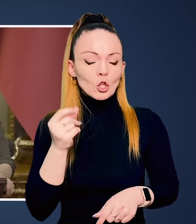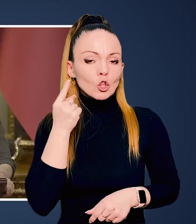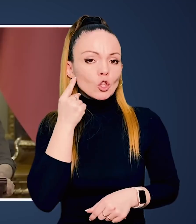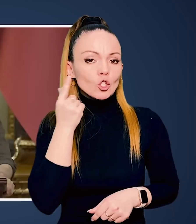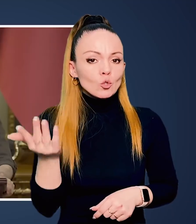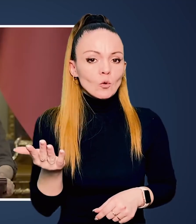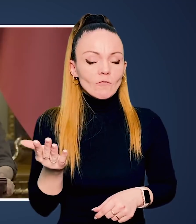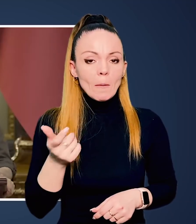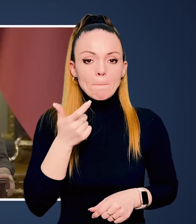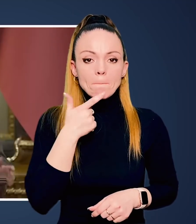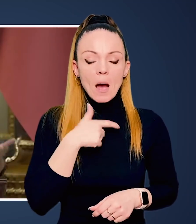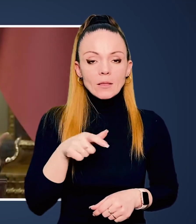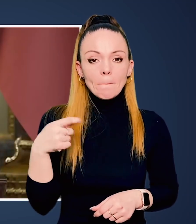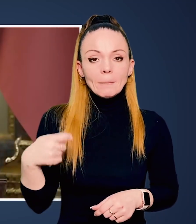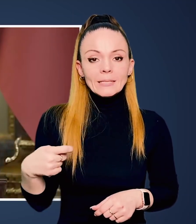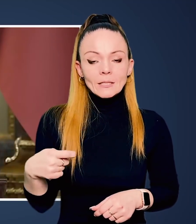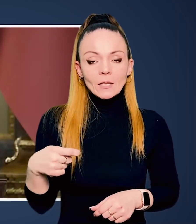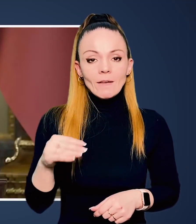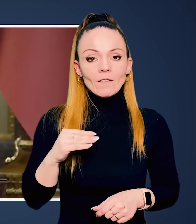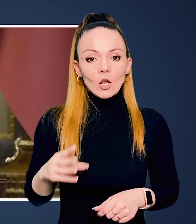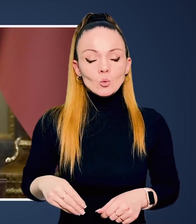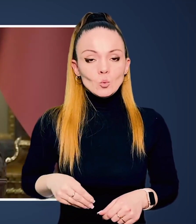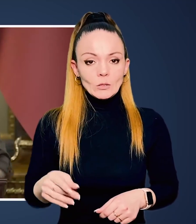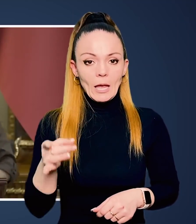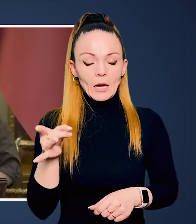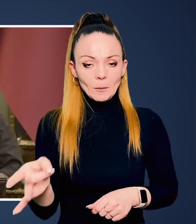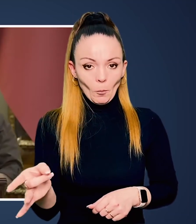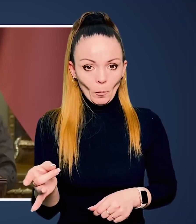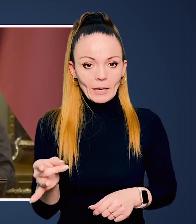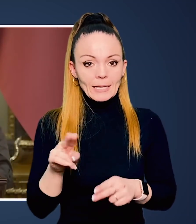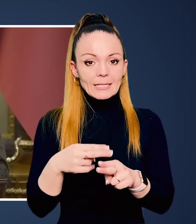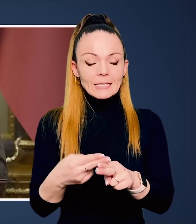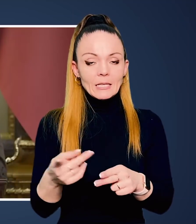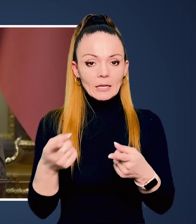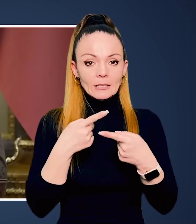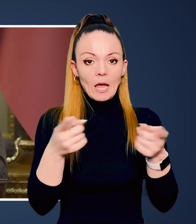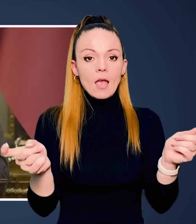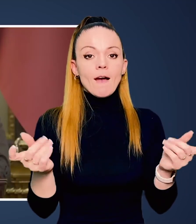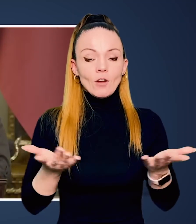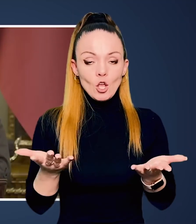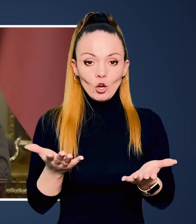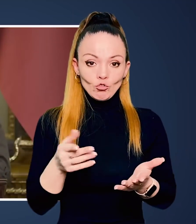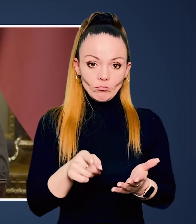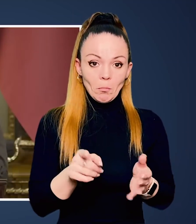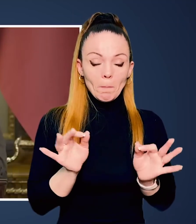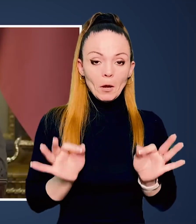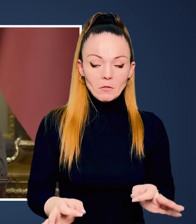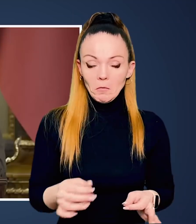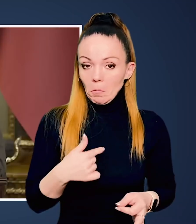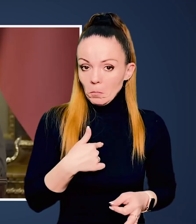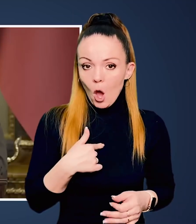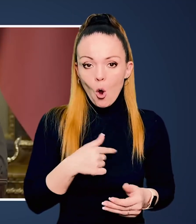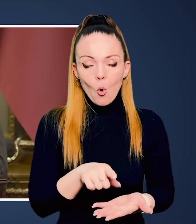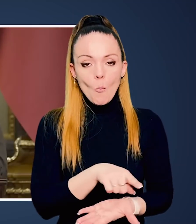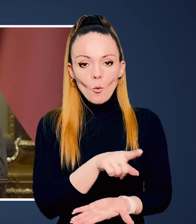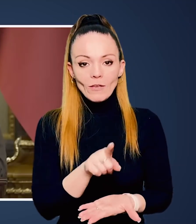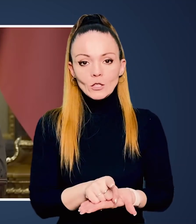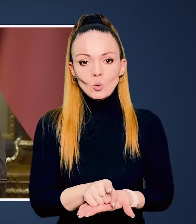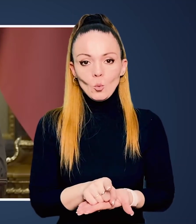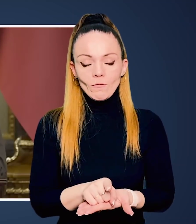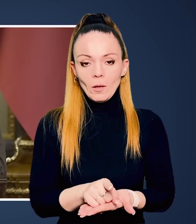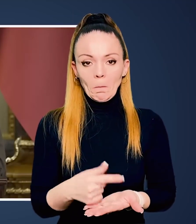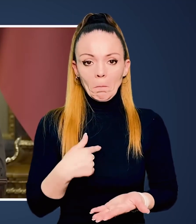Ви знаєте, я чесно не чув пана президента Французької Республіки. Ця заява, якщо вона